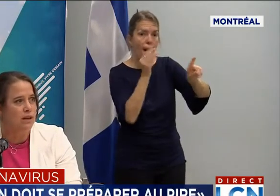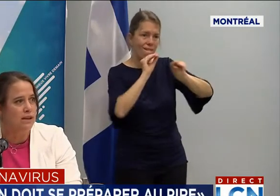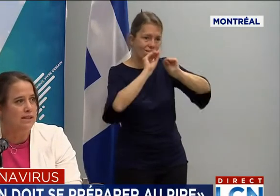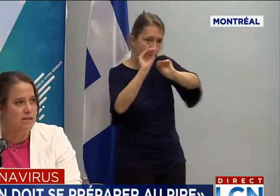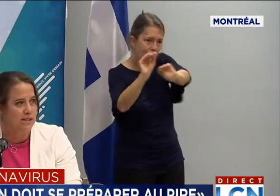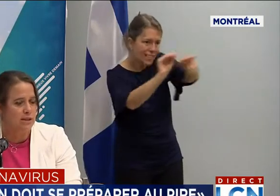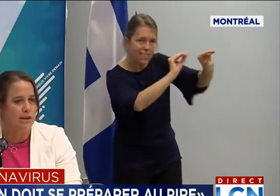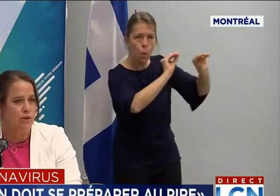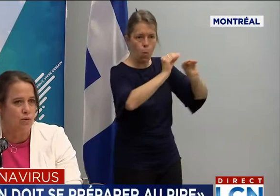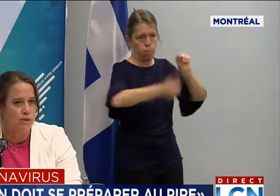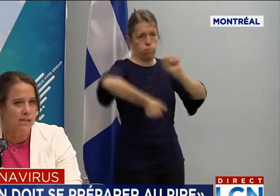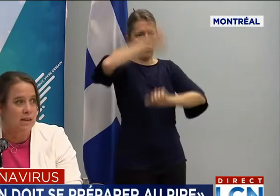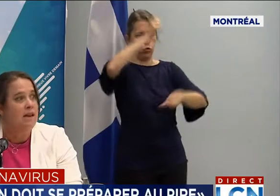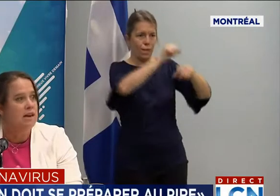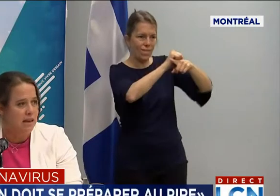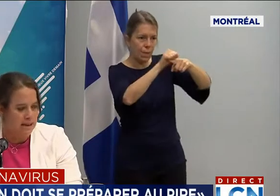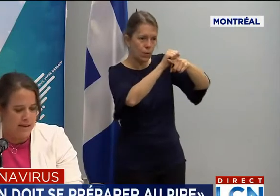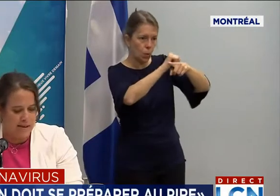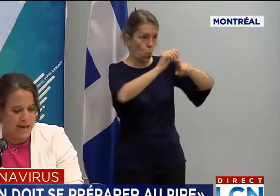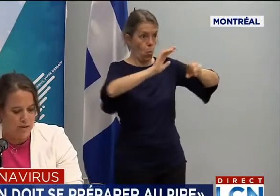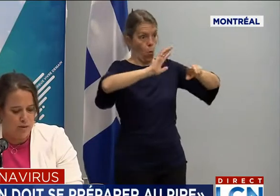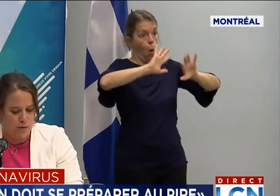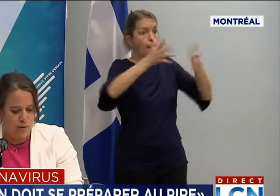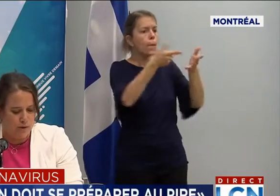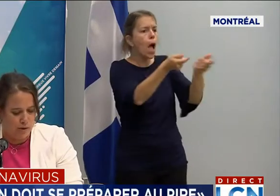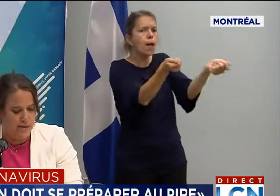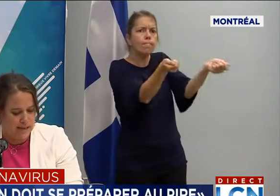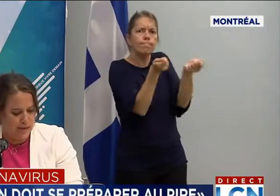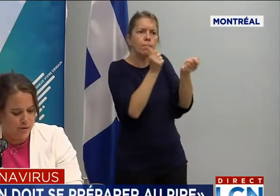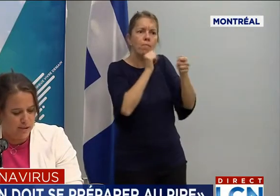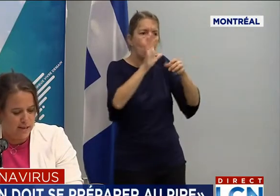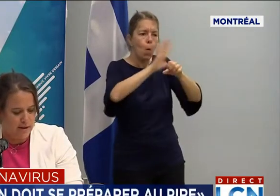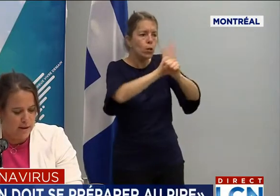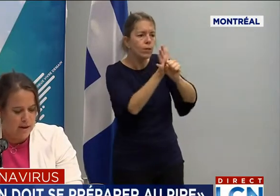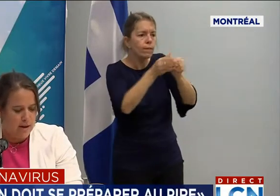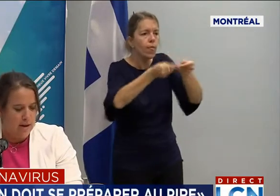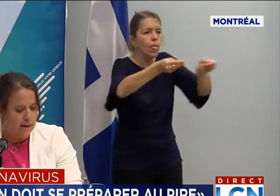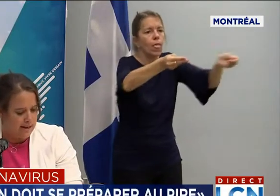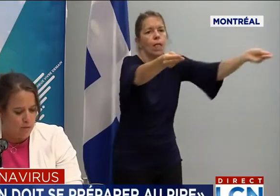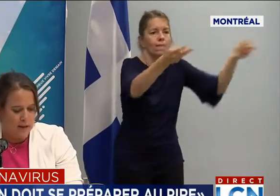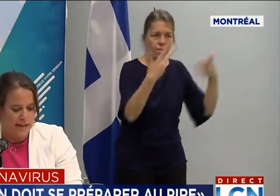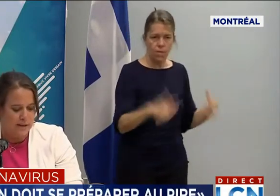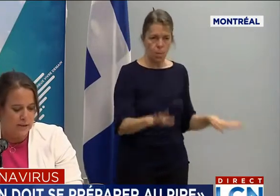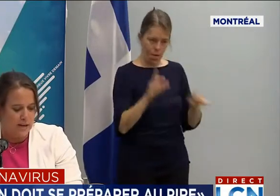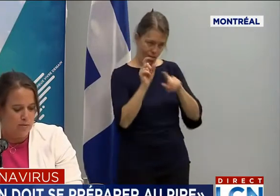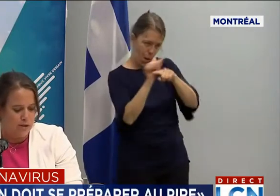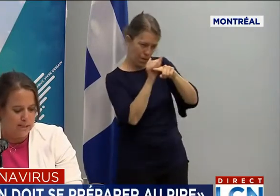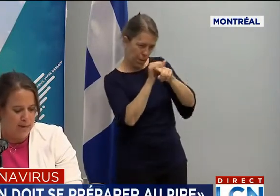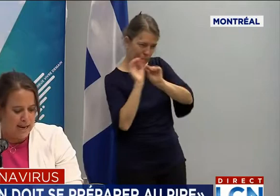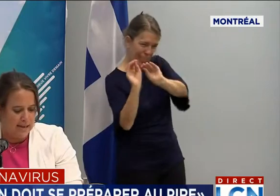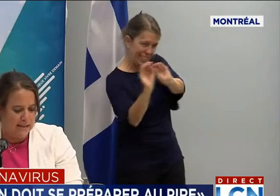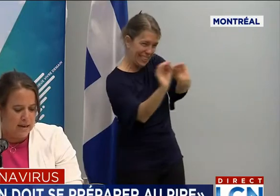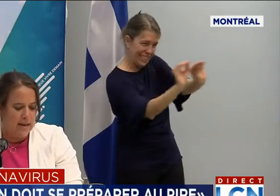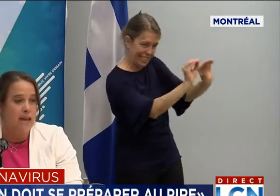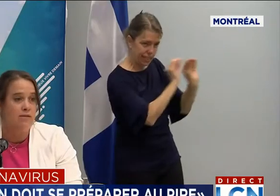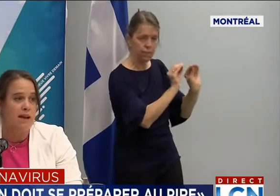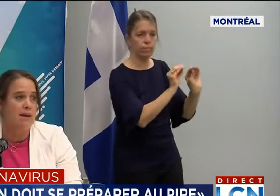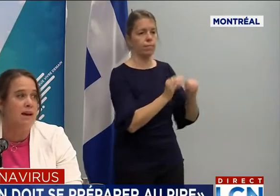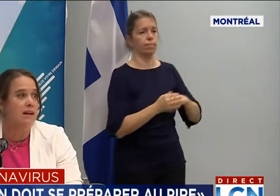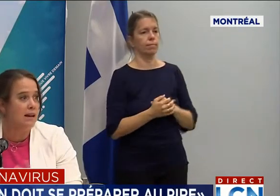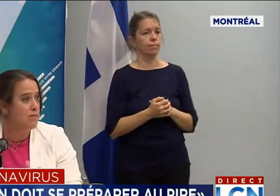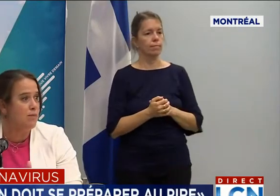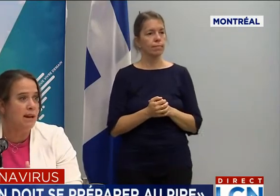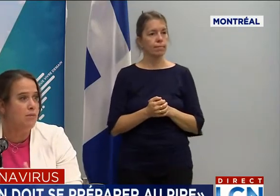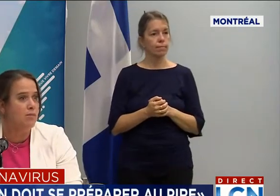contrôle des infections étaient rehaussées. Et ça a eu un certain succès. Les opérations dans les multiplexes et,